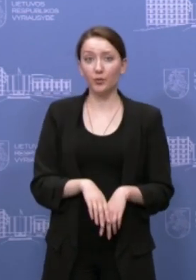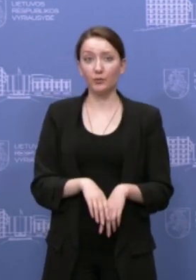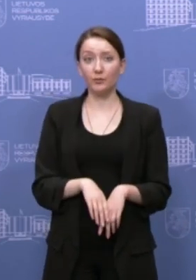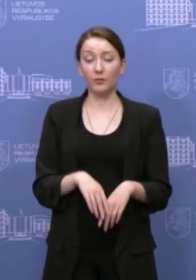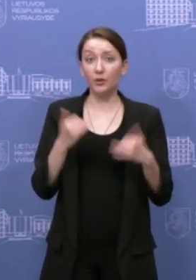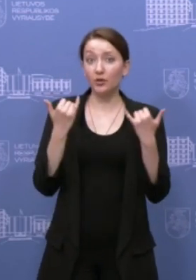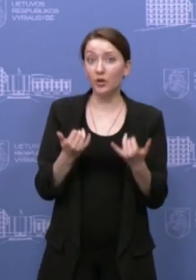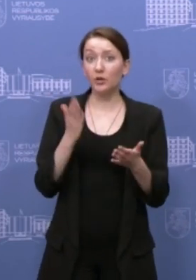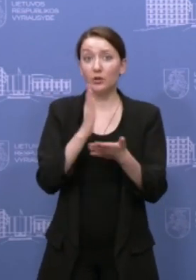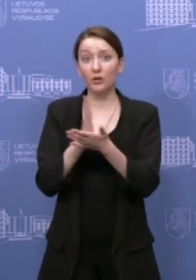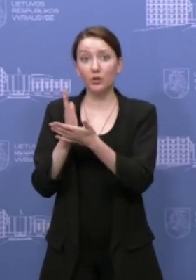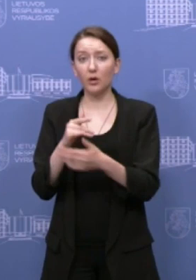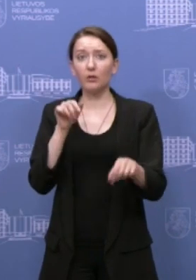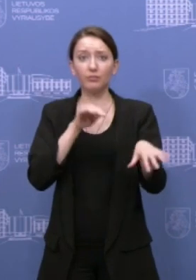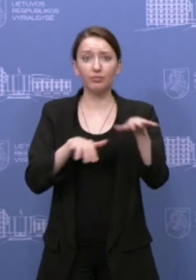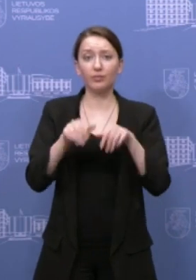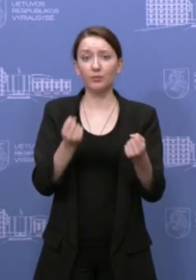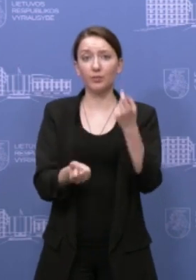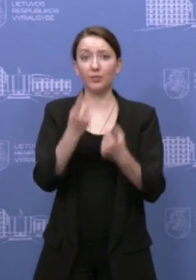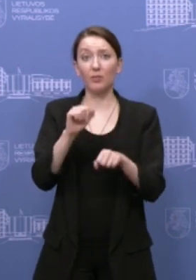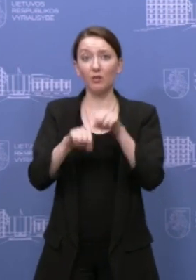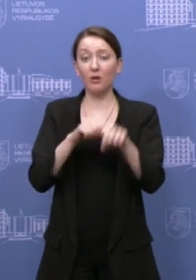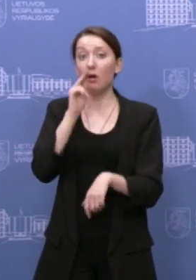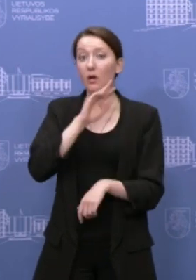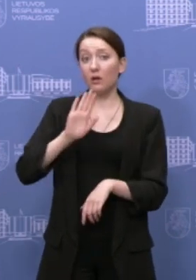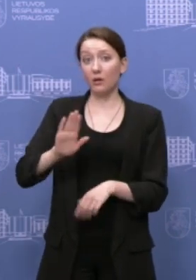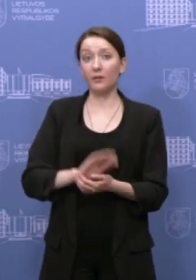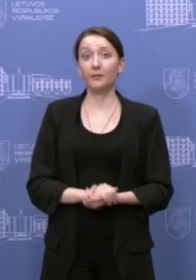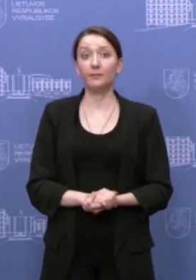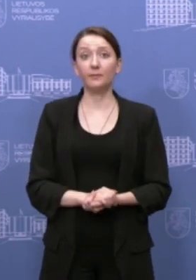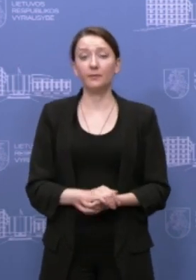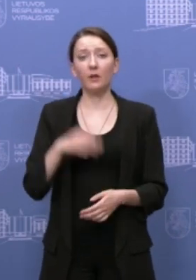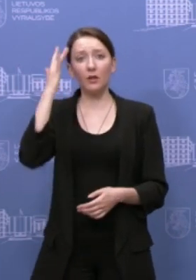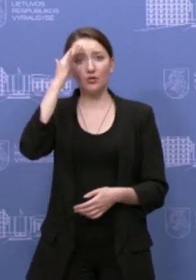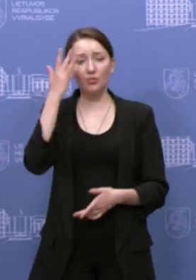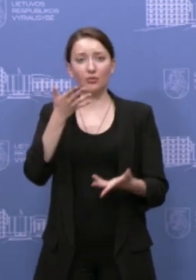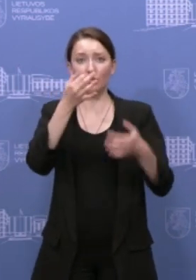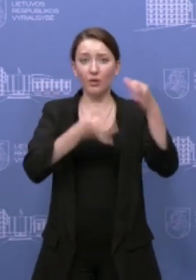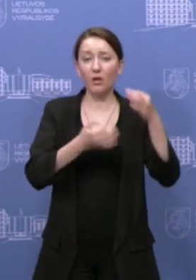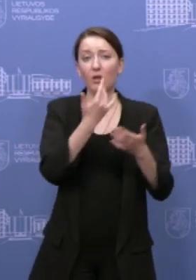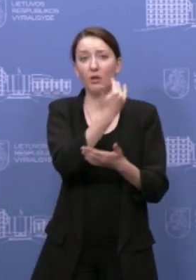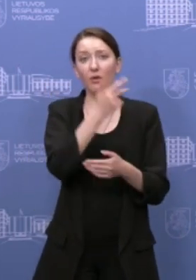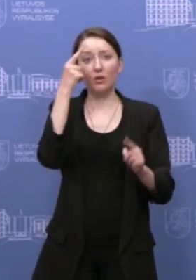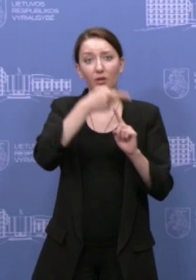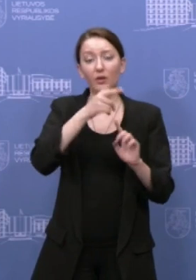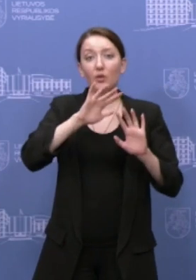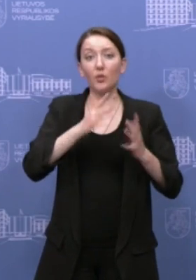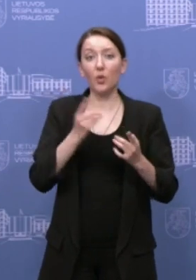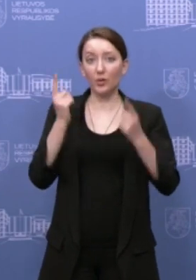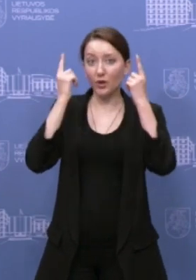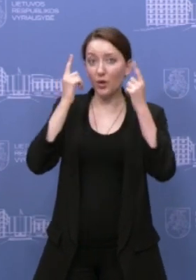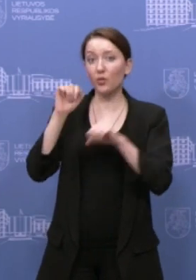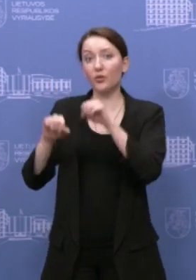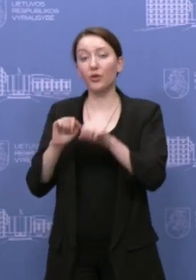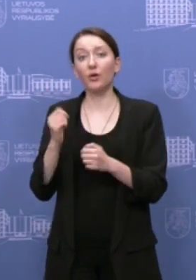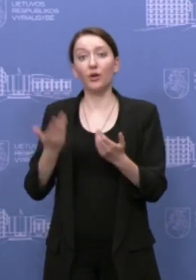ir šiandien turime įvykių susijusių su dvirtininkais. Tai manau, kad teisės norma ir jos tikslas yra saugoti tiek